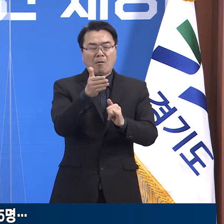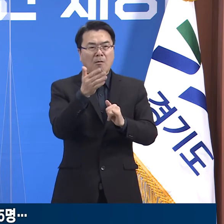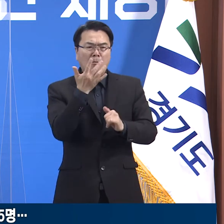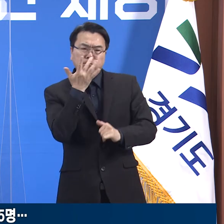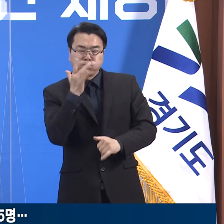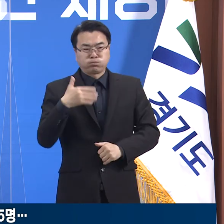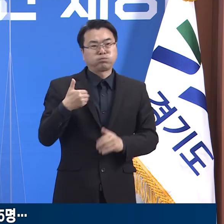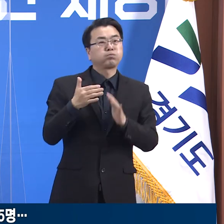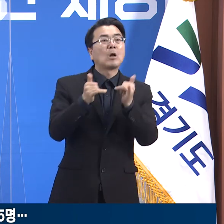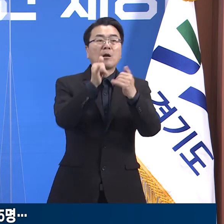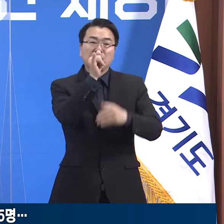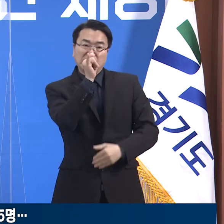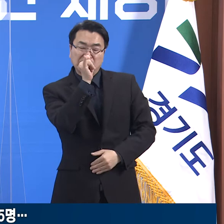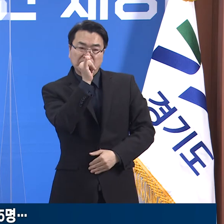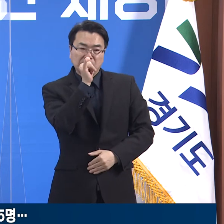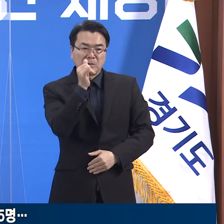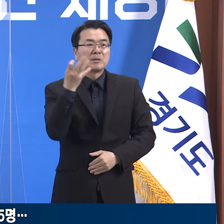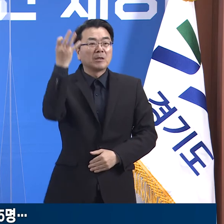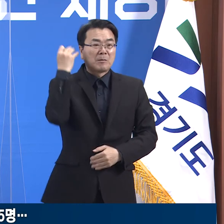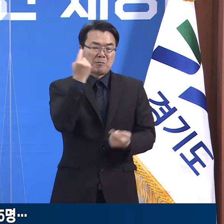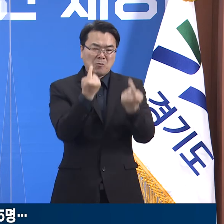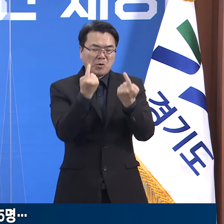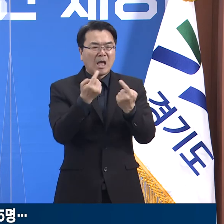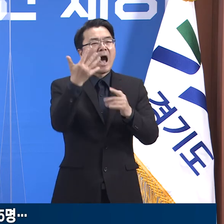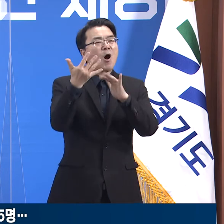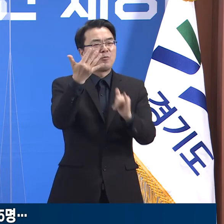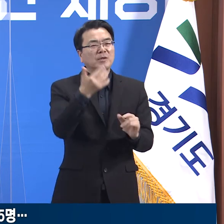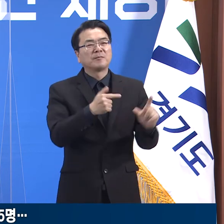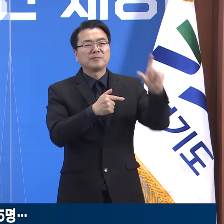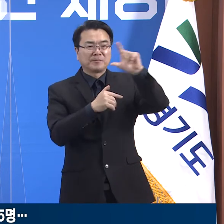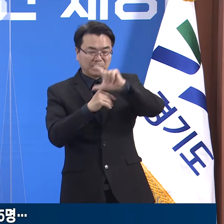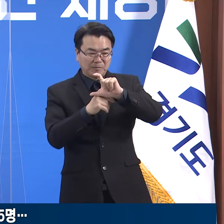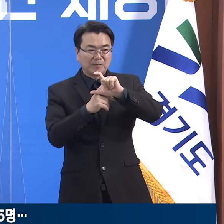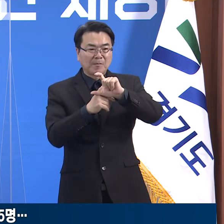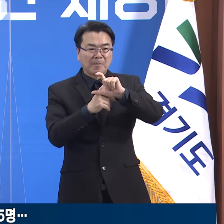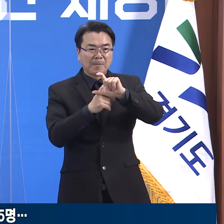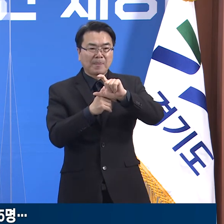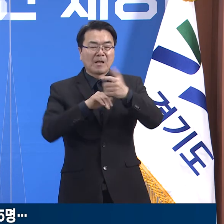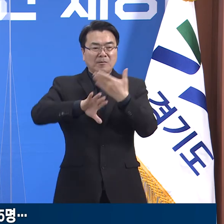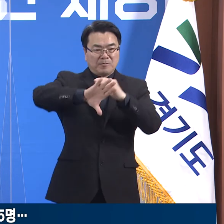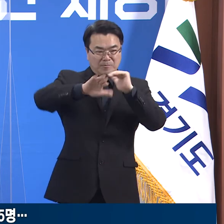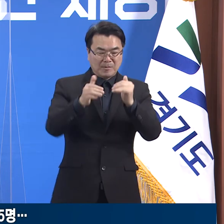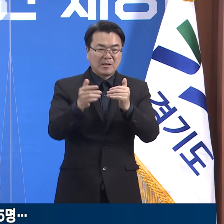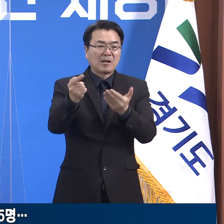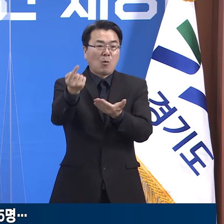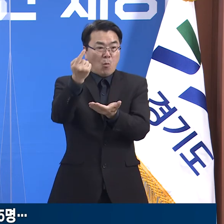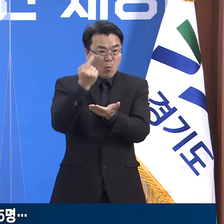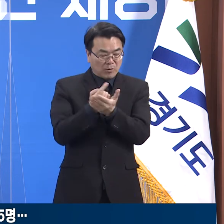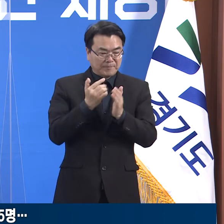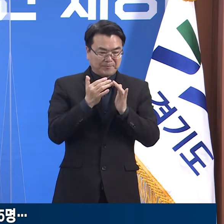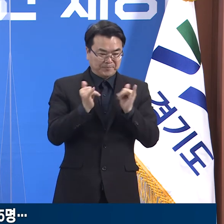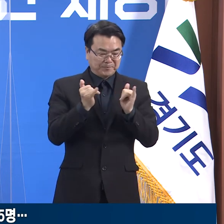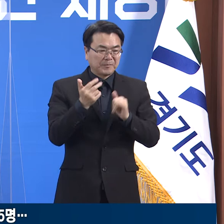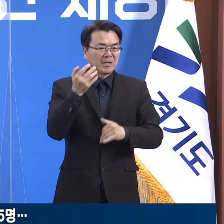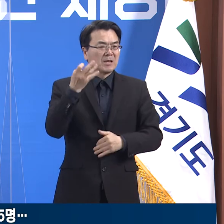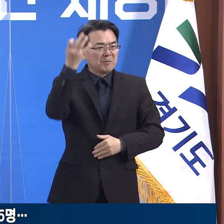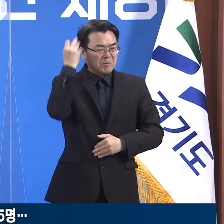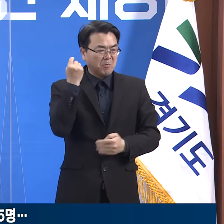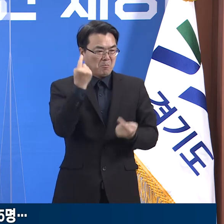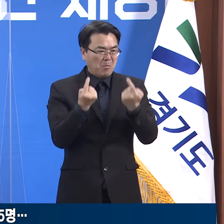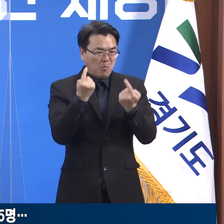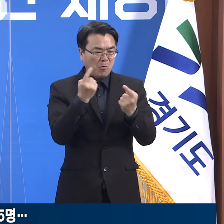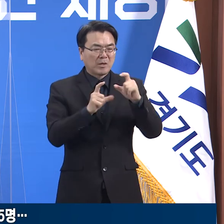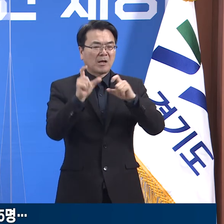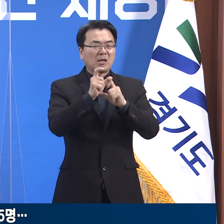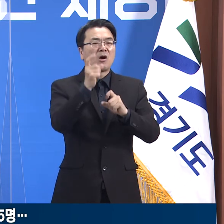48명 대비 9명 증가했습니다. 외국인 확진자는 일평균 11명으로 전주 7명 대비